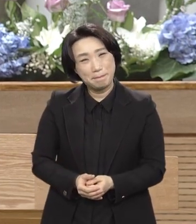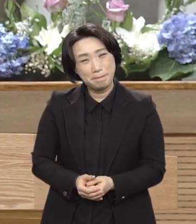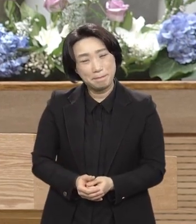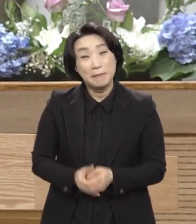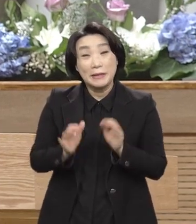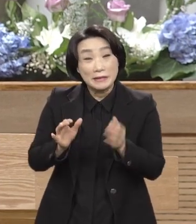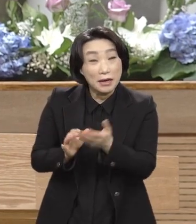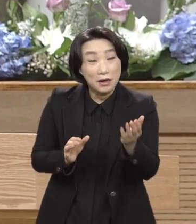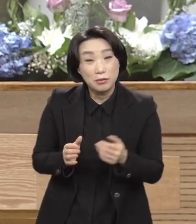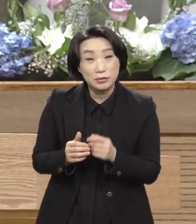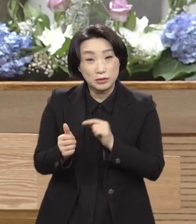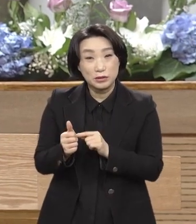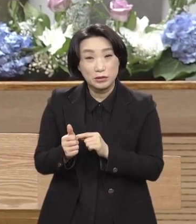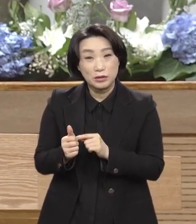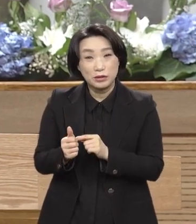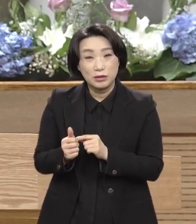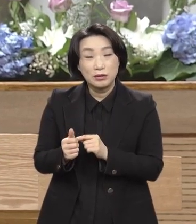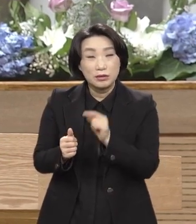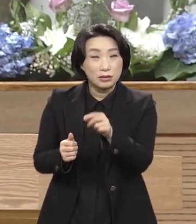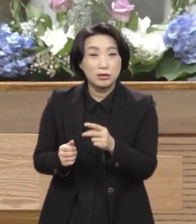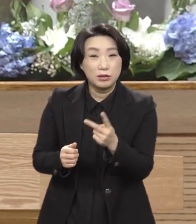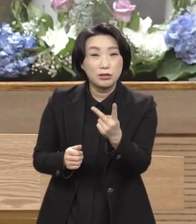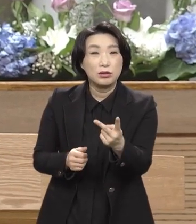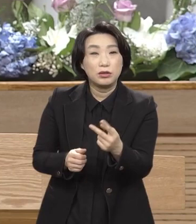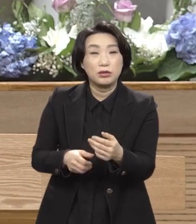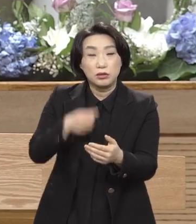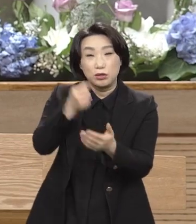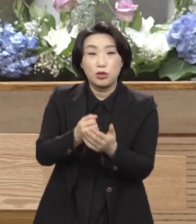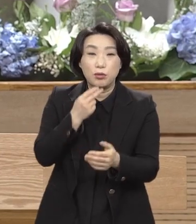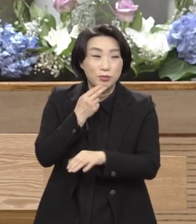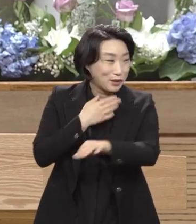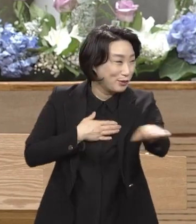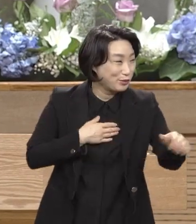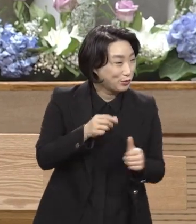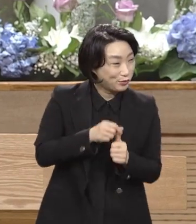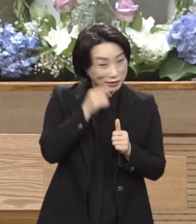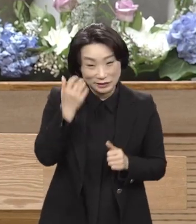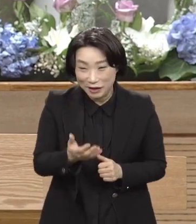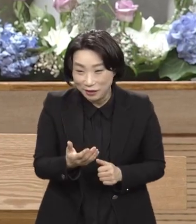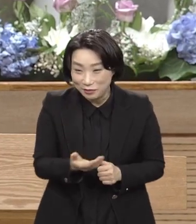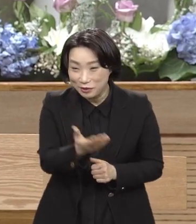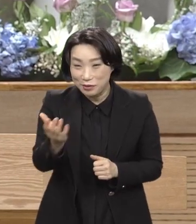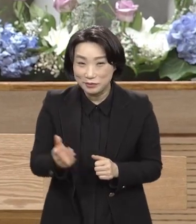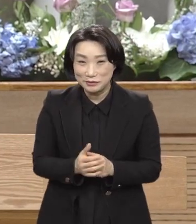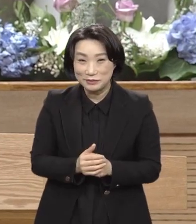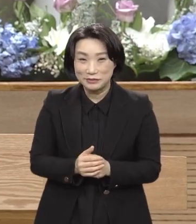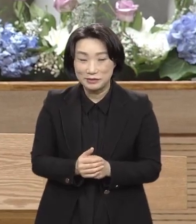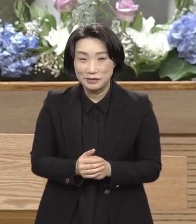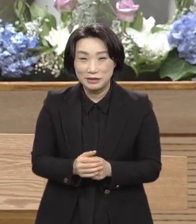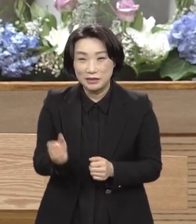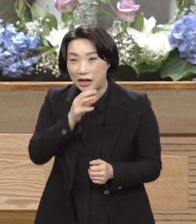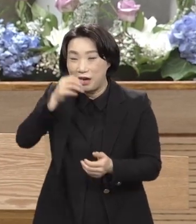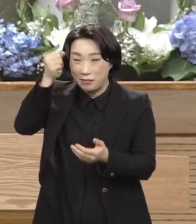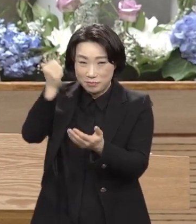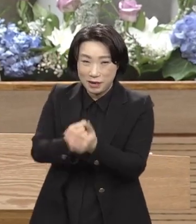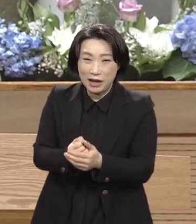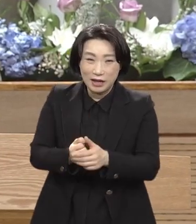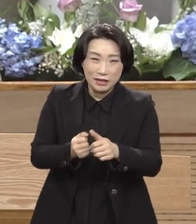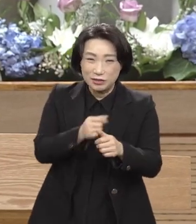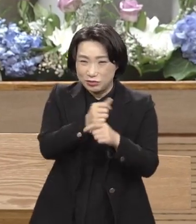빌라도가 안 넘겨줬으면 우리가 구원이 있겄어요. 이들이 십자가에 못 박아 죽이소서 죽이소서 안에서